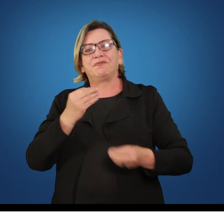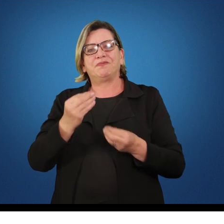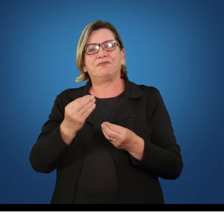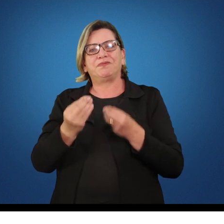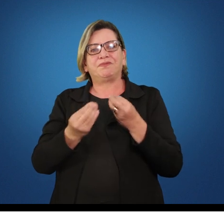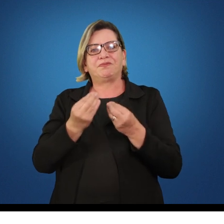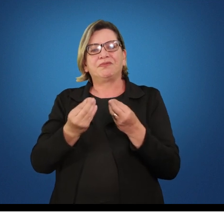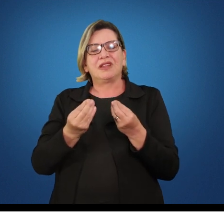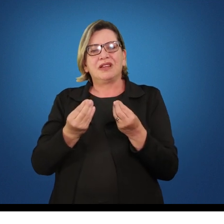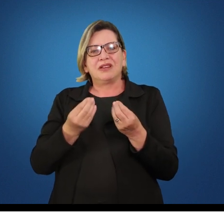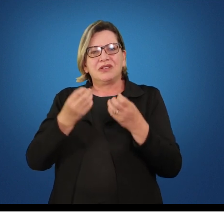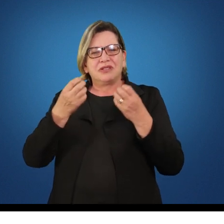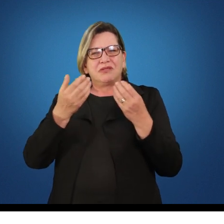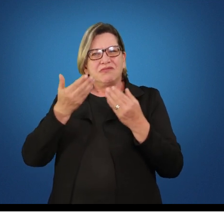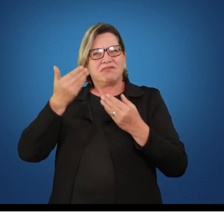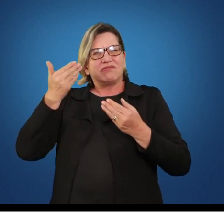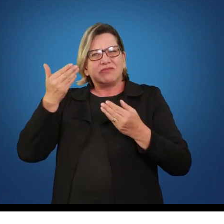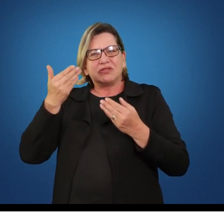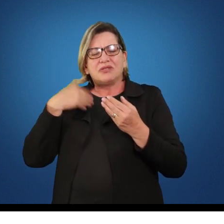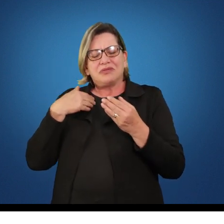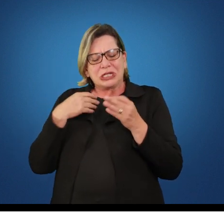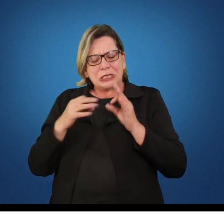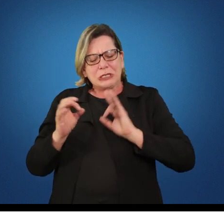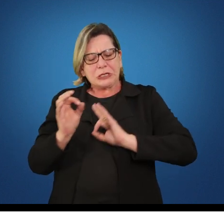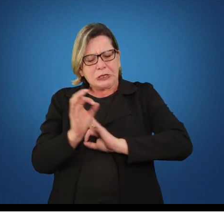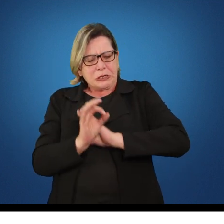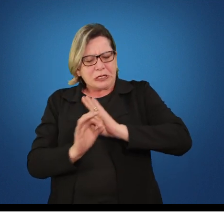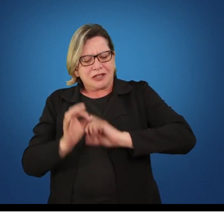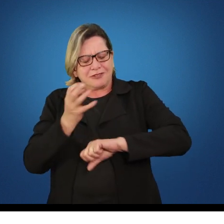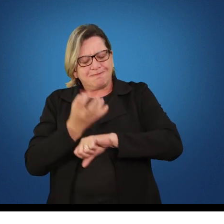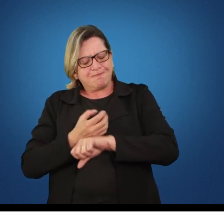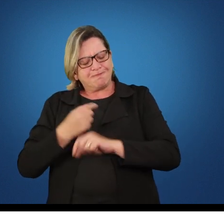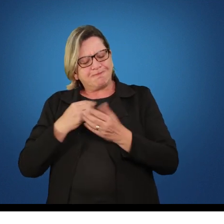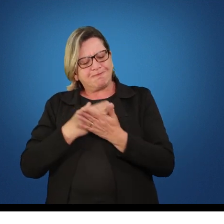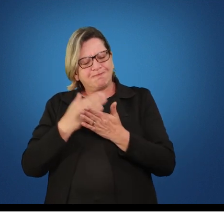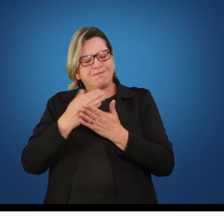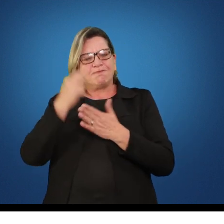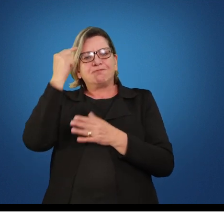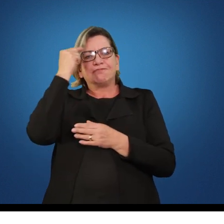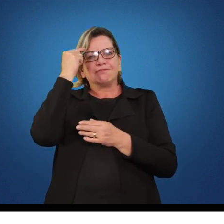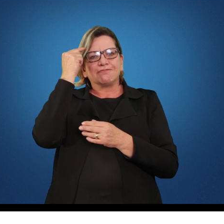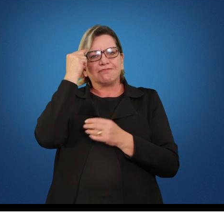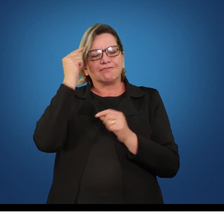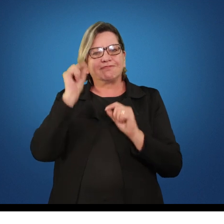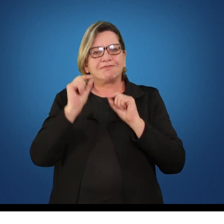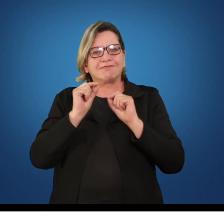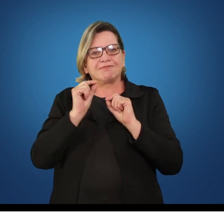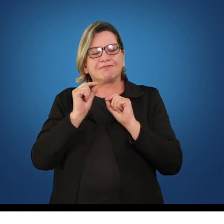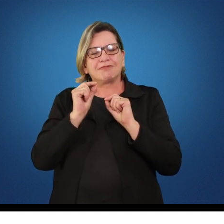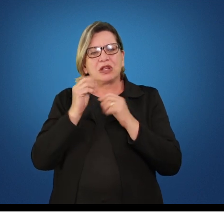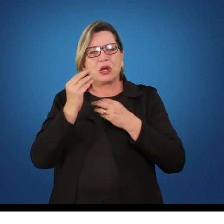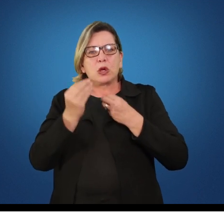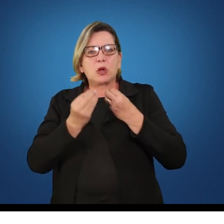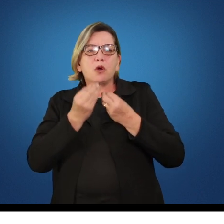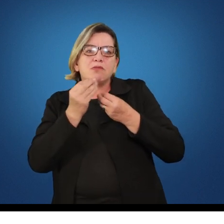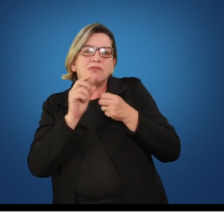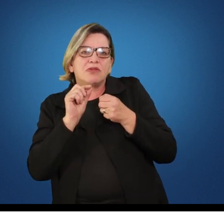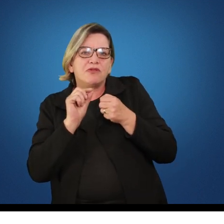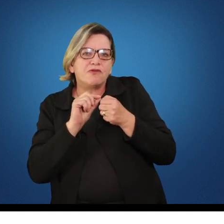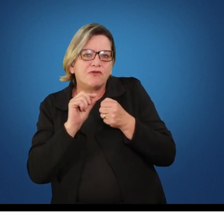Quando fui preparar essa disciplina, comecei a pensar assim, como fazer com que esse